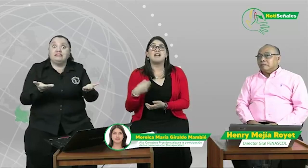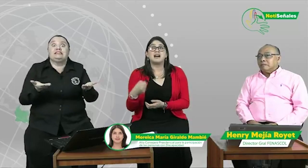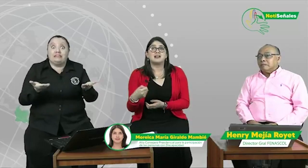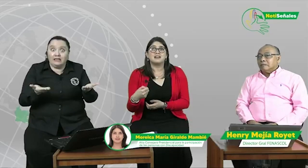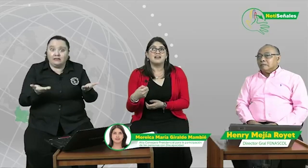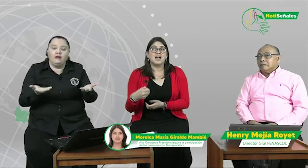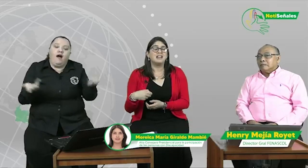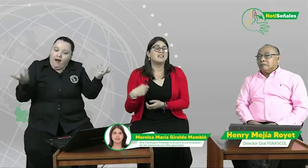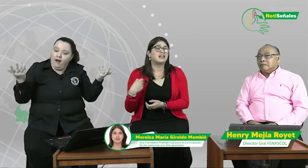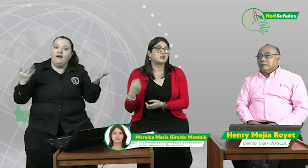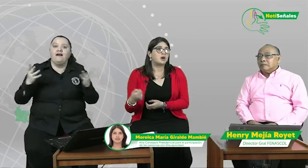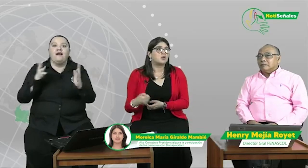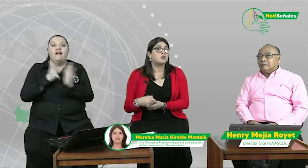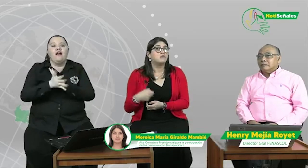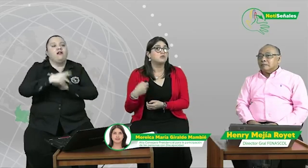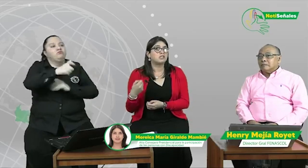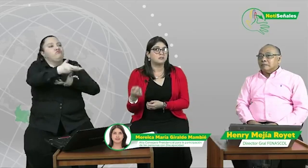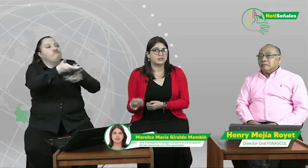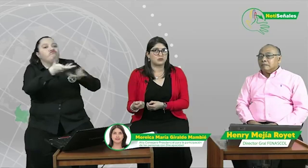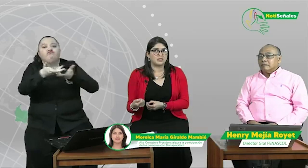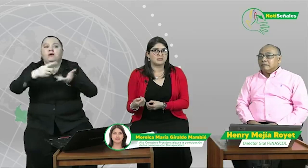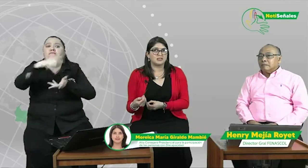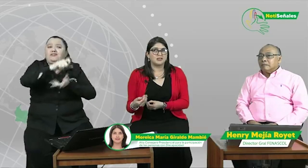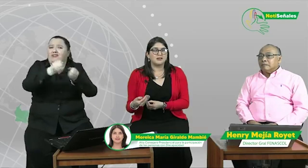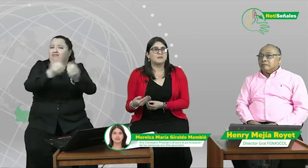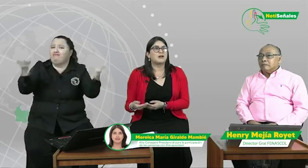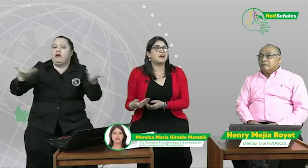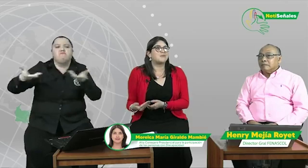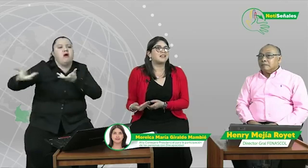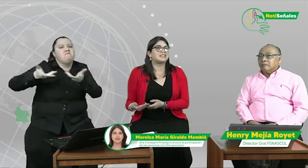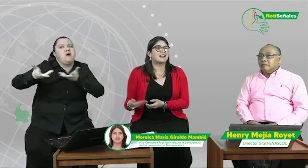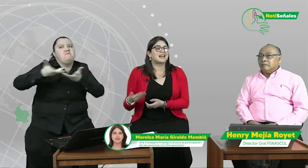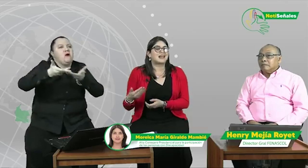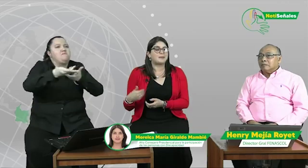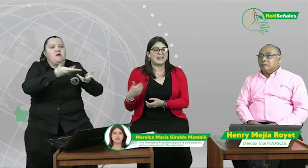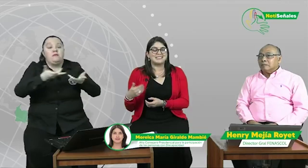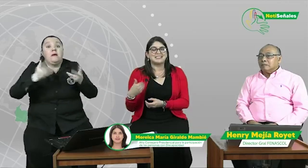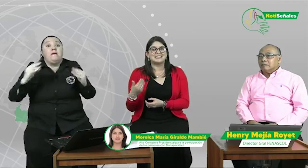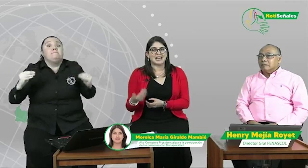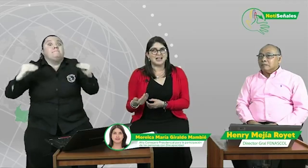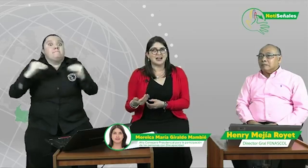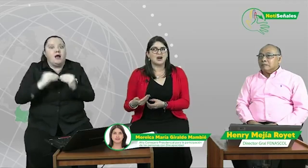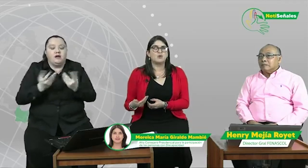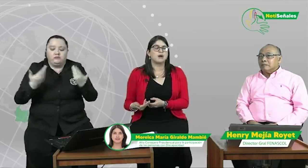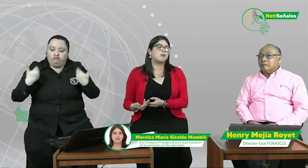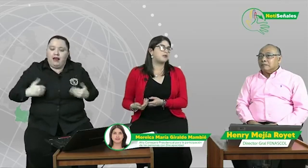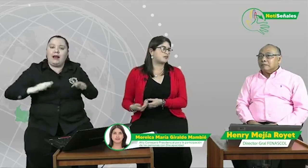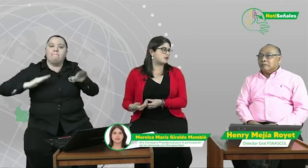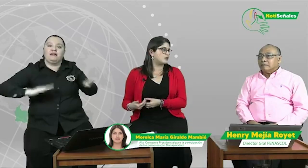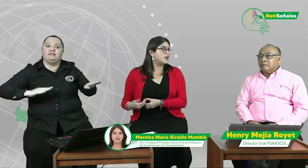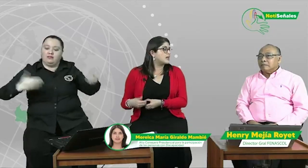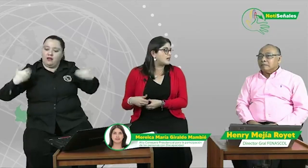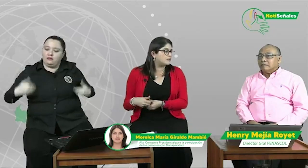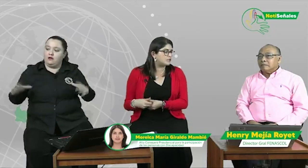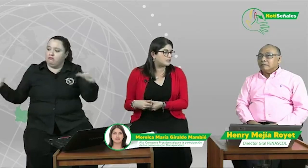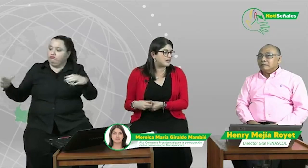e interactuar con muchas personas, pero además representar a una población que muchas veces